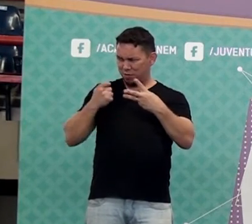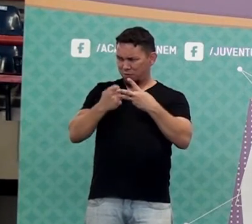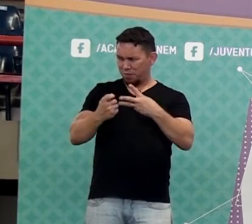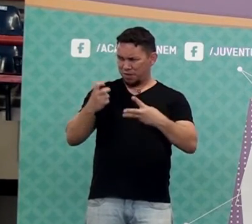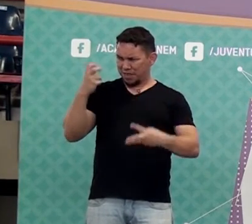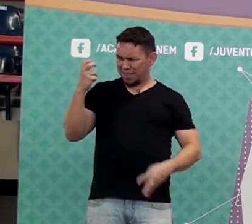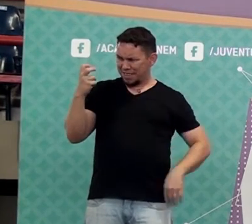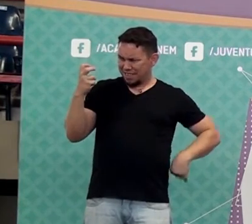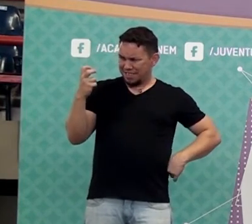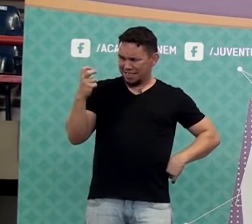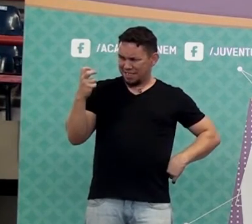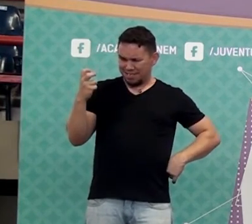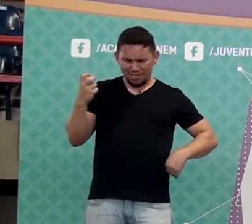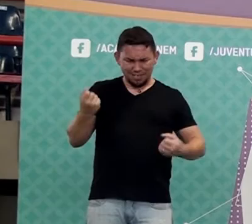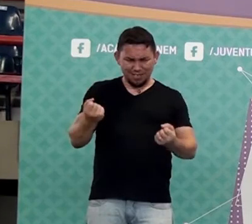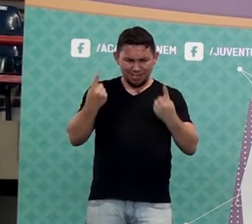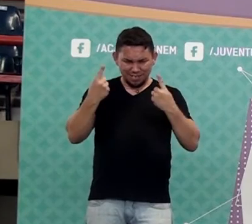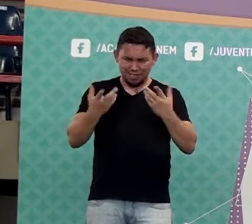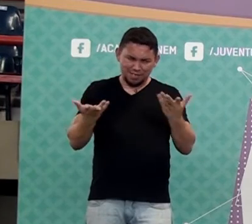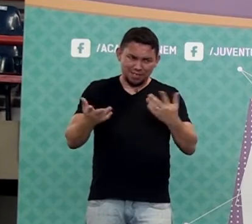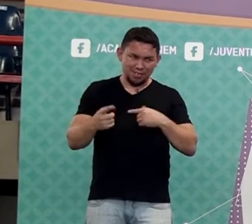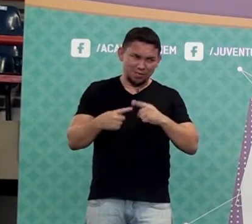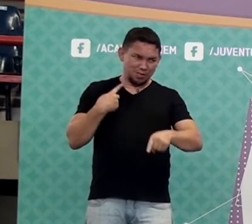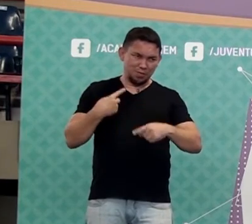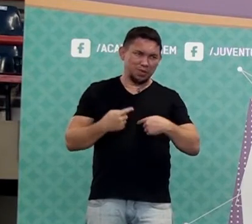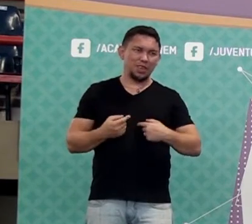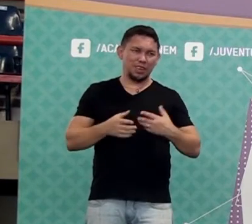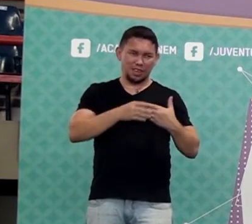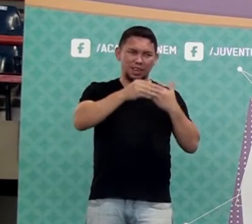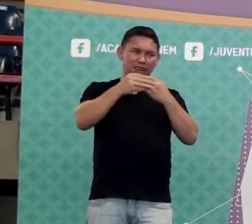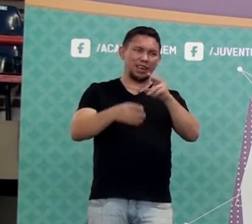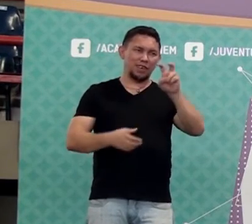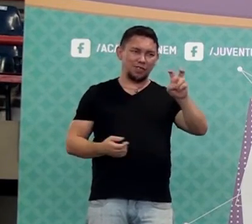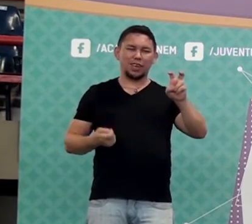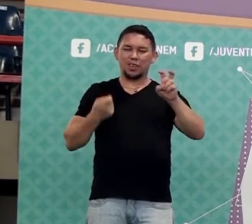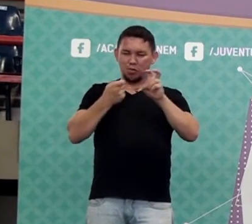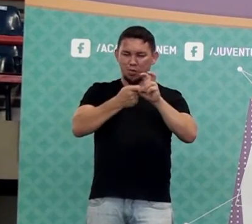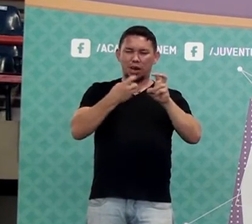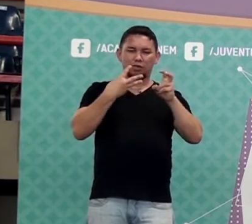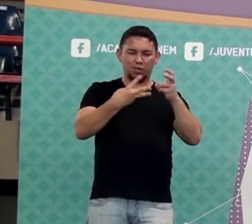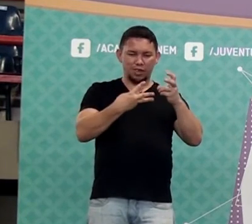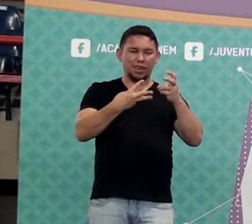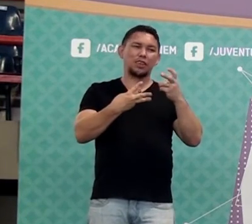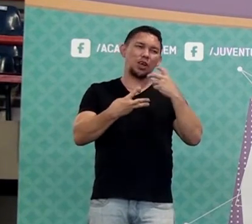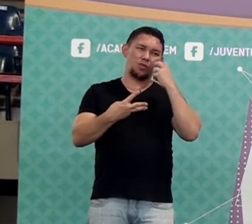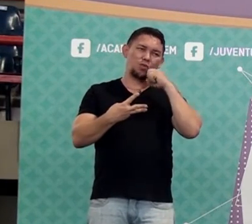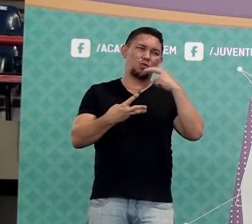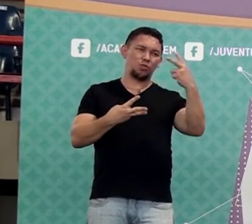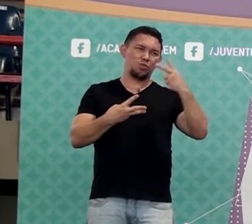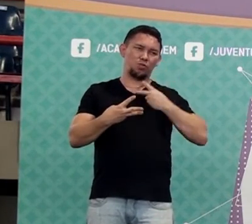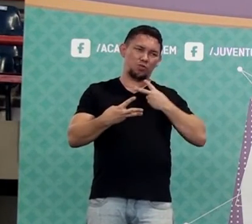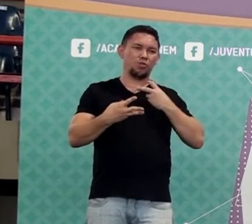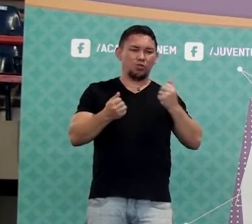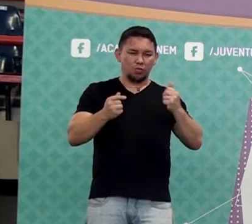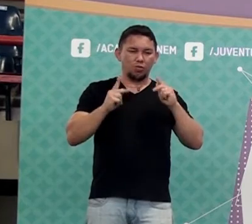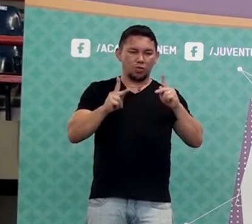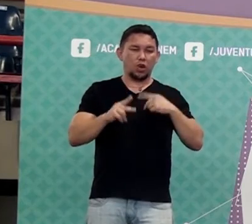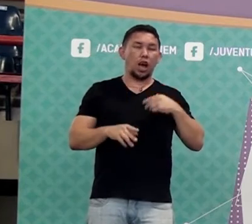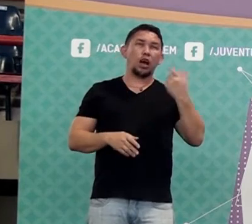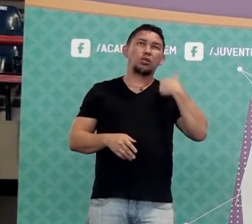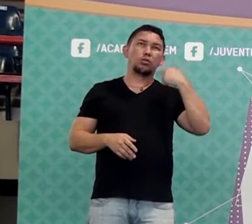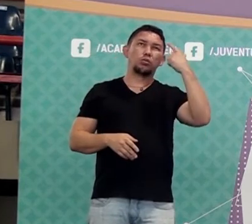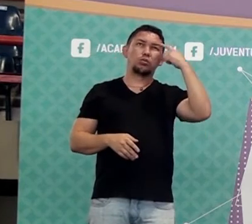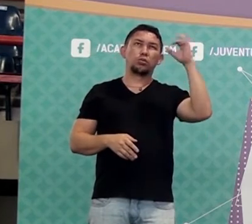você leva 5 e paga 3, quantos por cento é o desconto? Quantos por cento? Vamos pensar.